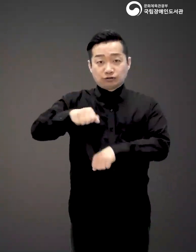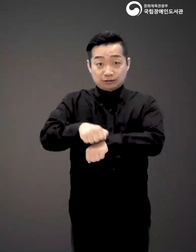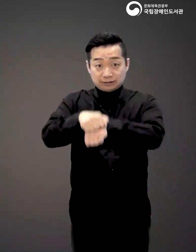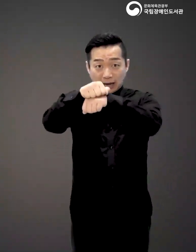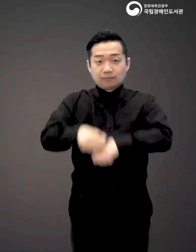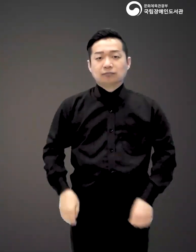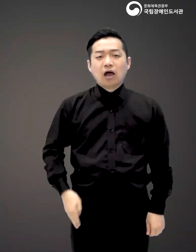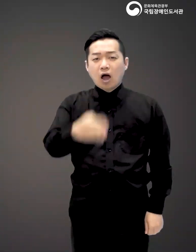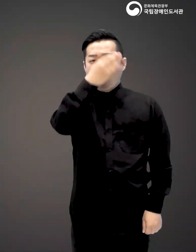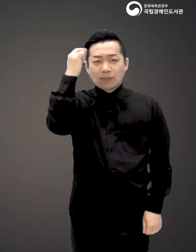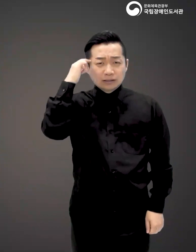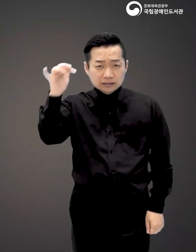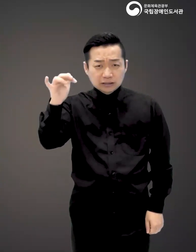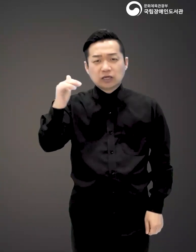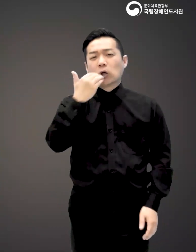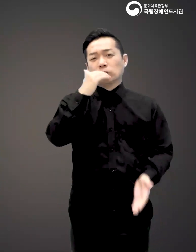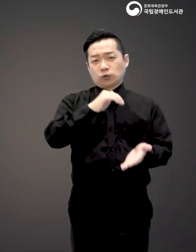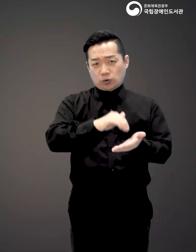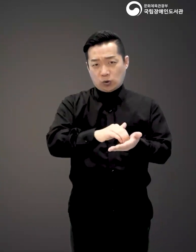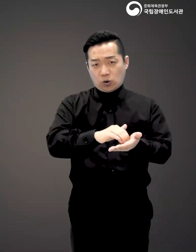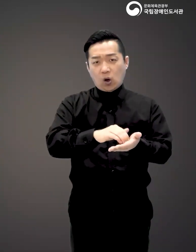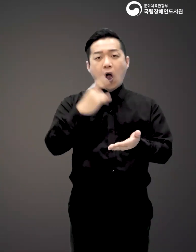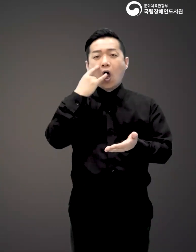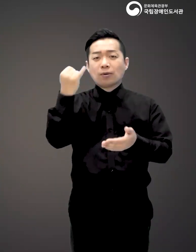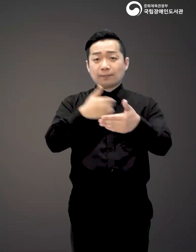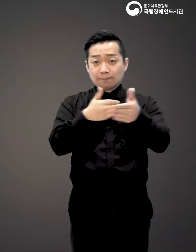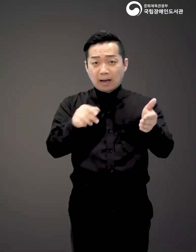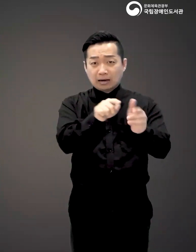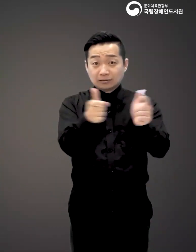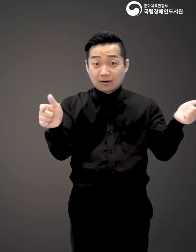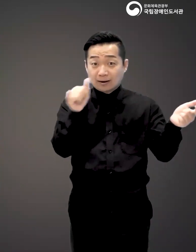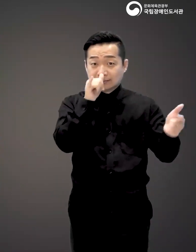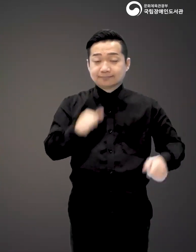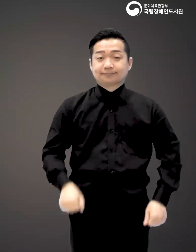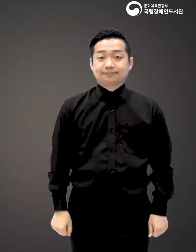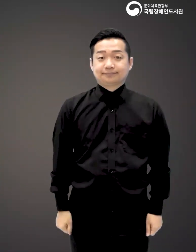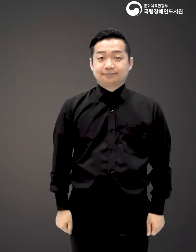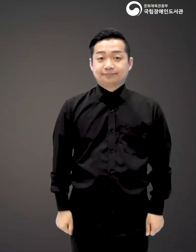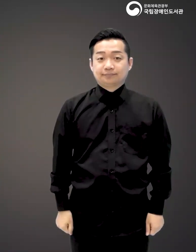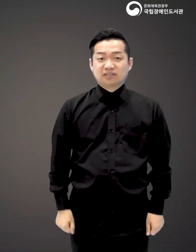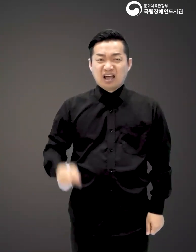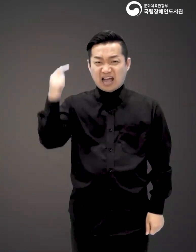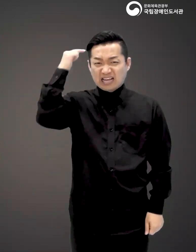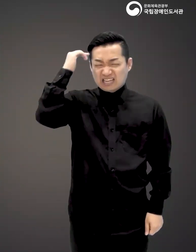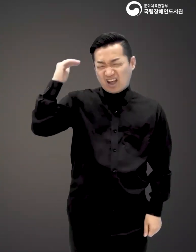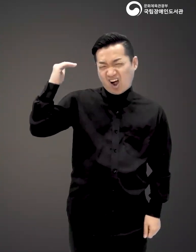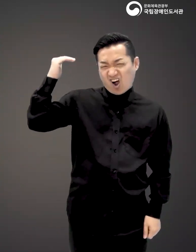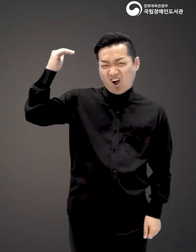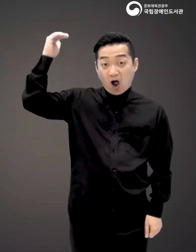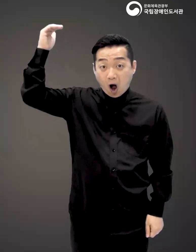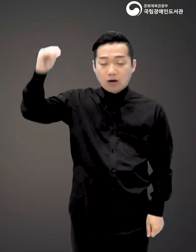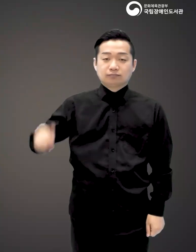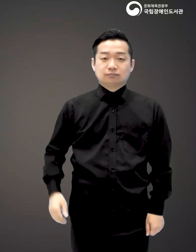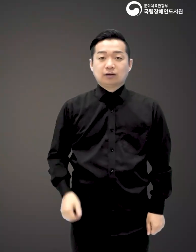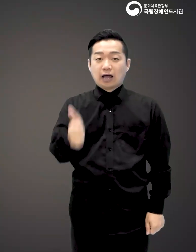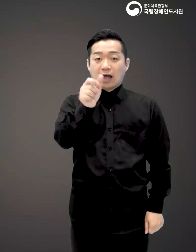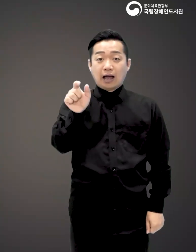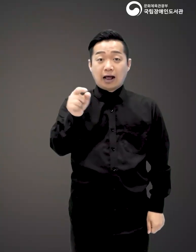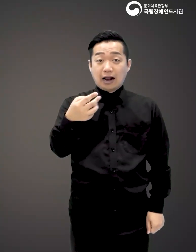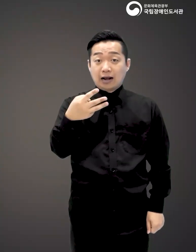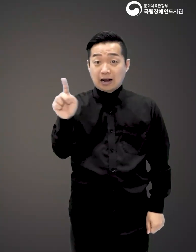어머니를 그리는 선돌, 어머니의 방 등이 그렇습니다 키가 엄청나게 커서